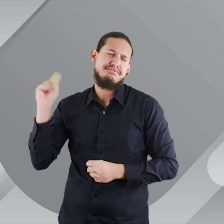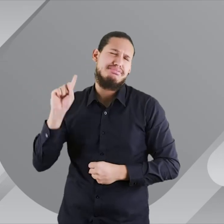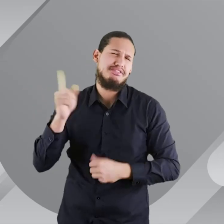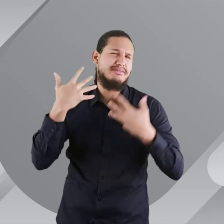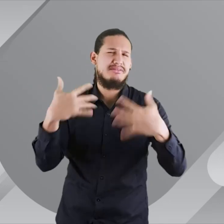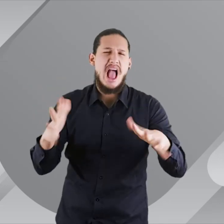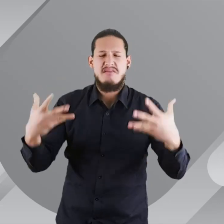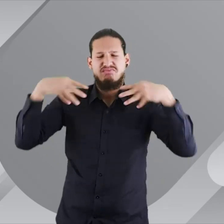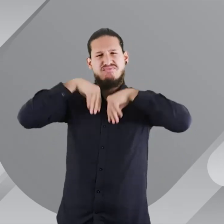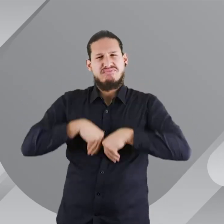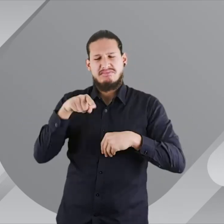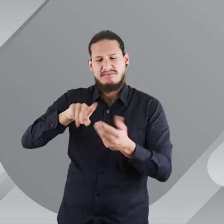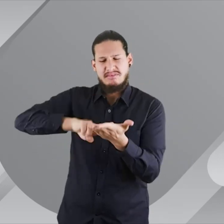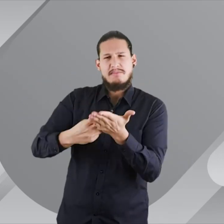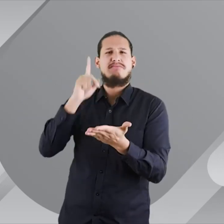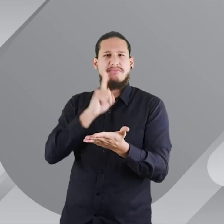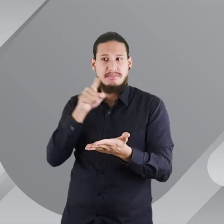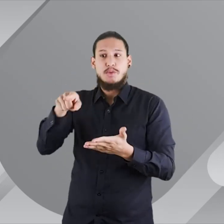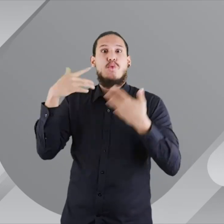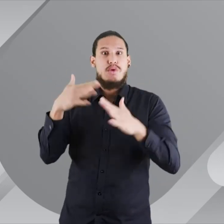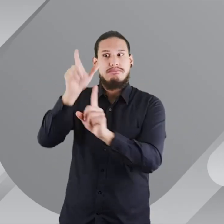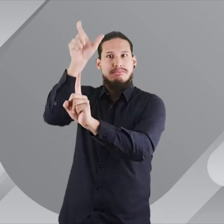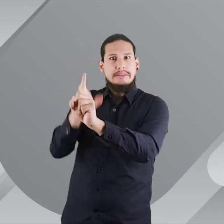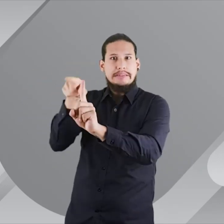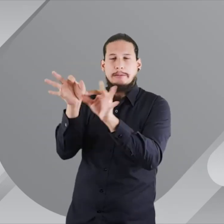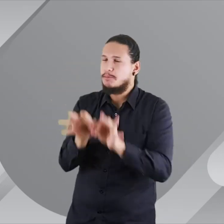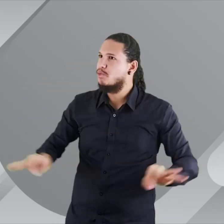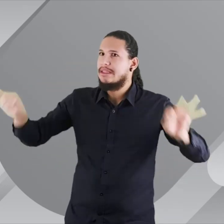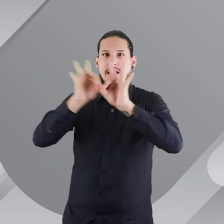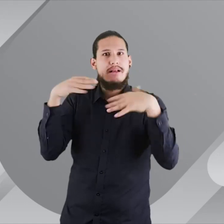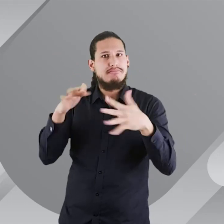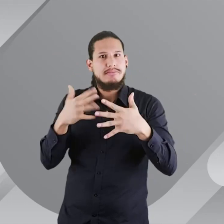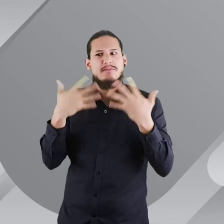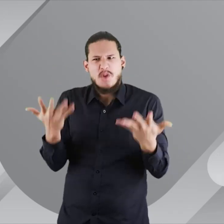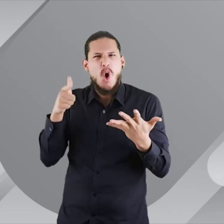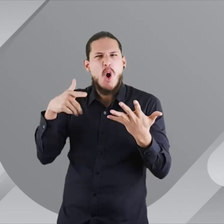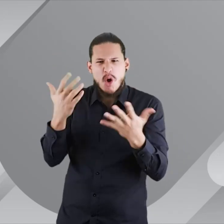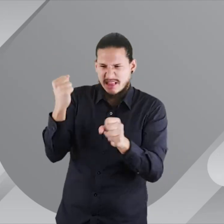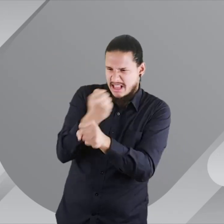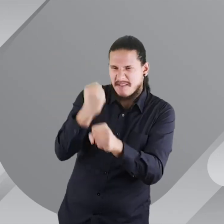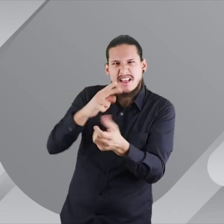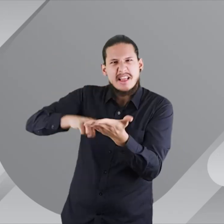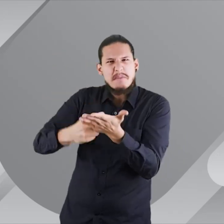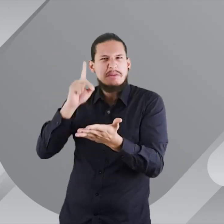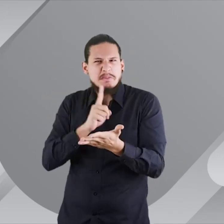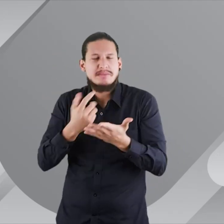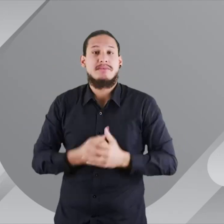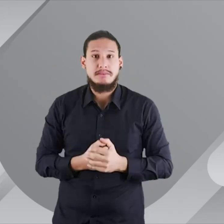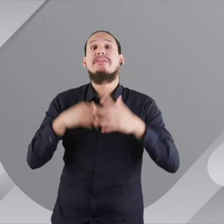internacional ha permitido que sea uno de los intérpretes sordos más reconocidos en el mundo. Vamos a hablar acerca de los